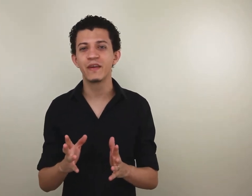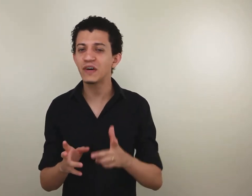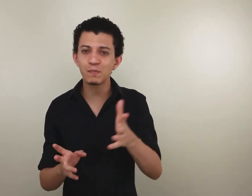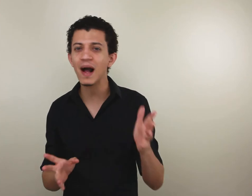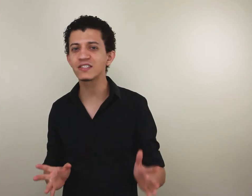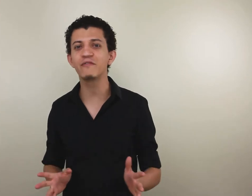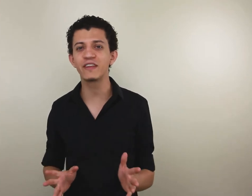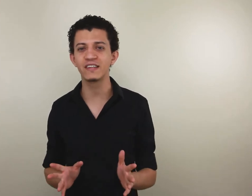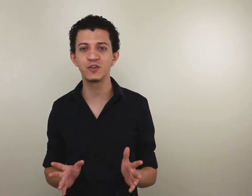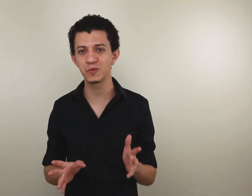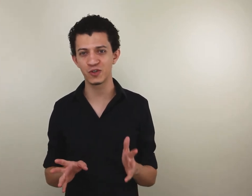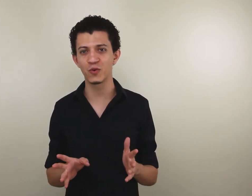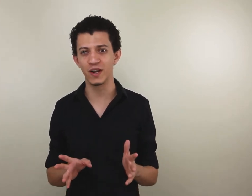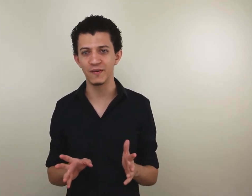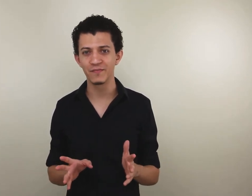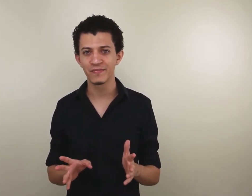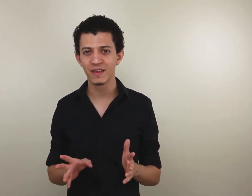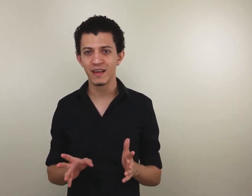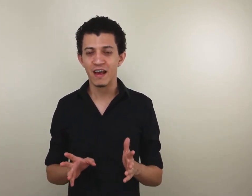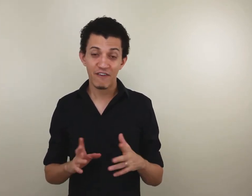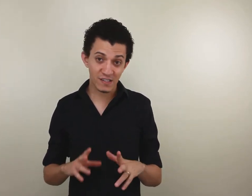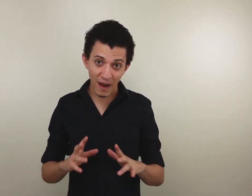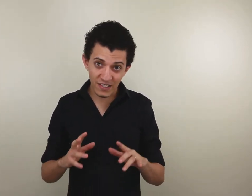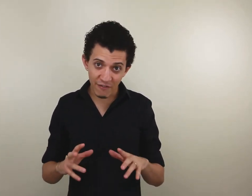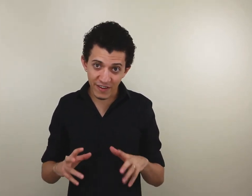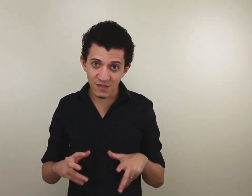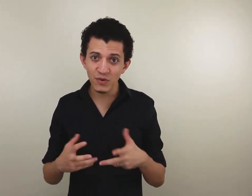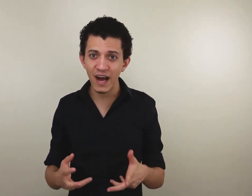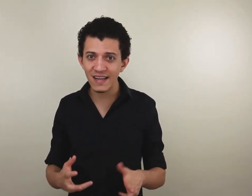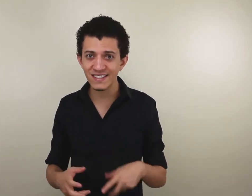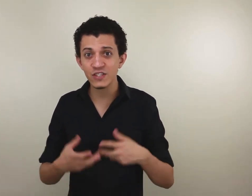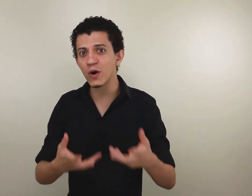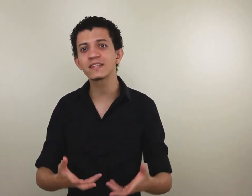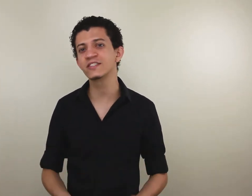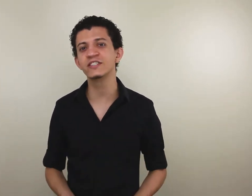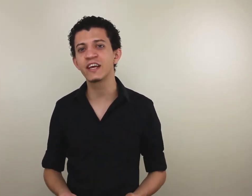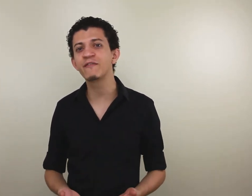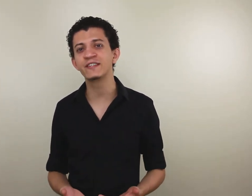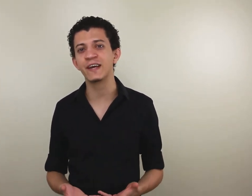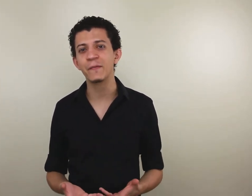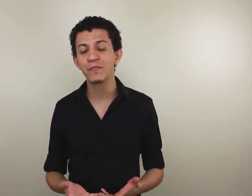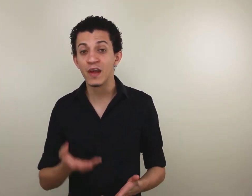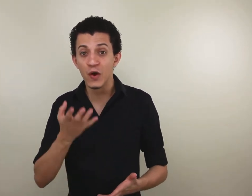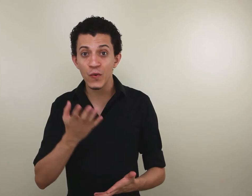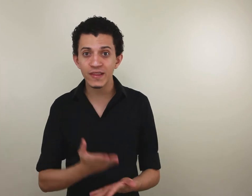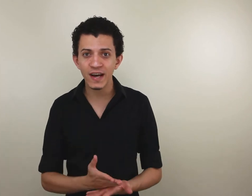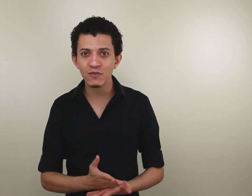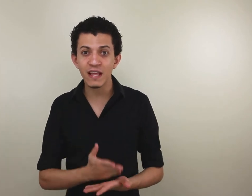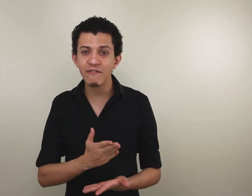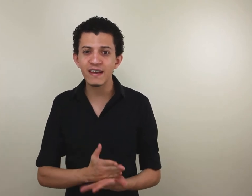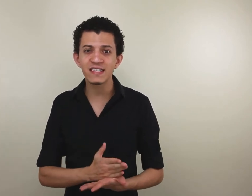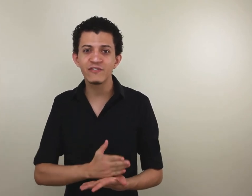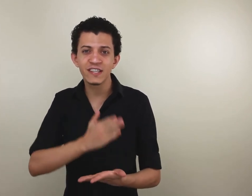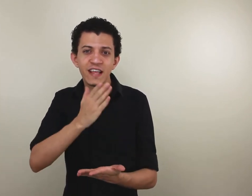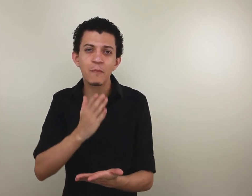Faz parte da vida esse tipo de escolha. Faz parte da vida as mudanças, escolhas que a gente tem que fazer. No entanto, tem vezes que você tem que